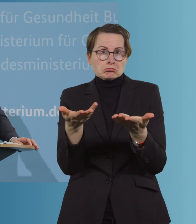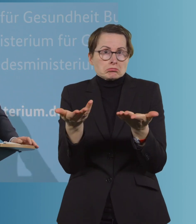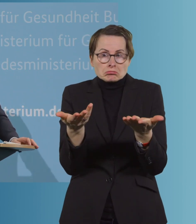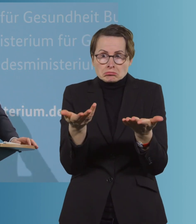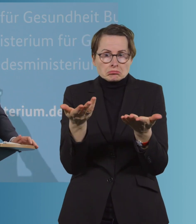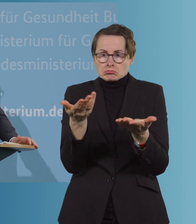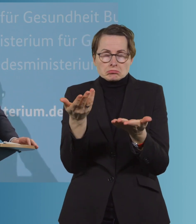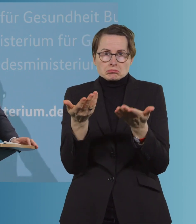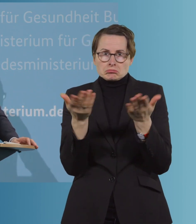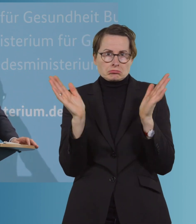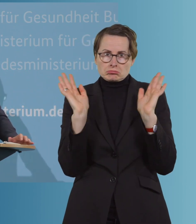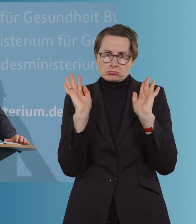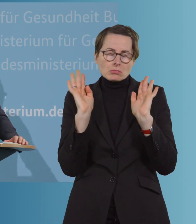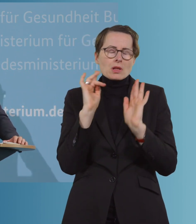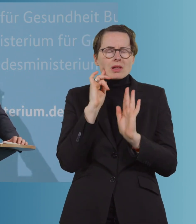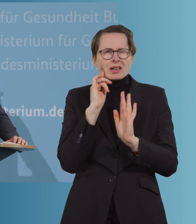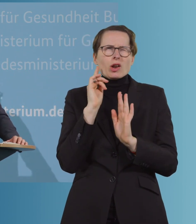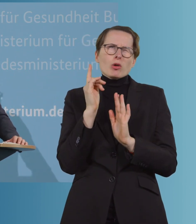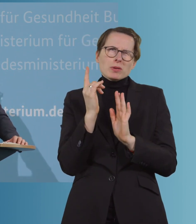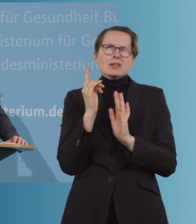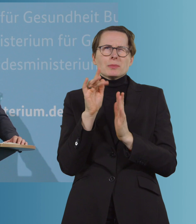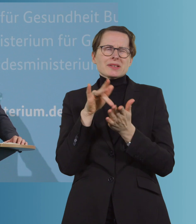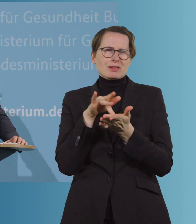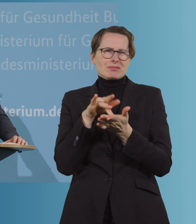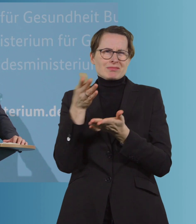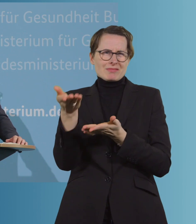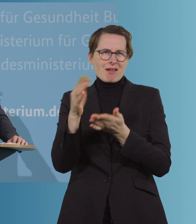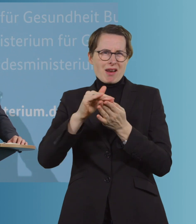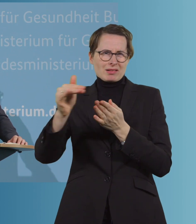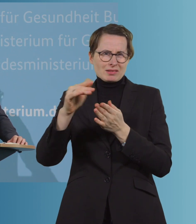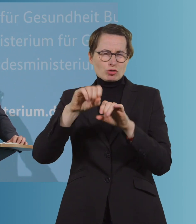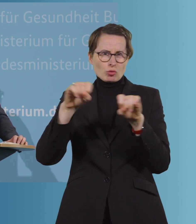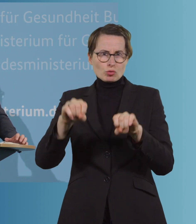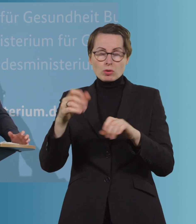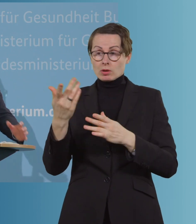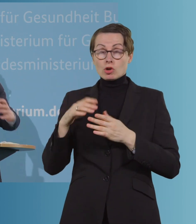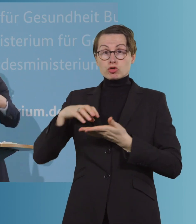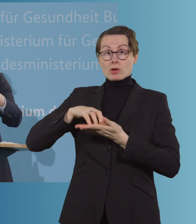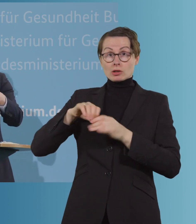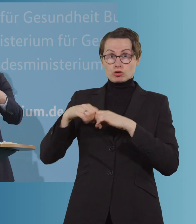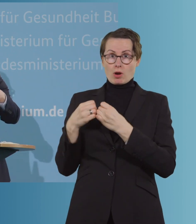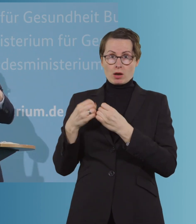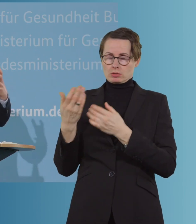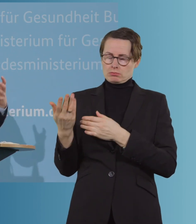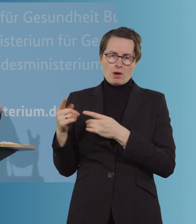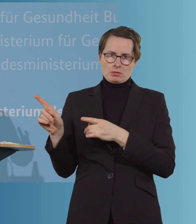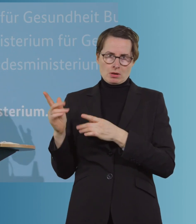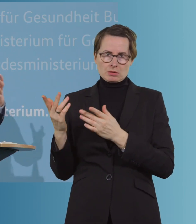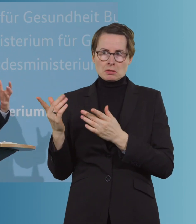Es liegt auch wahrscheinlich ein wenig an der Struktur des Landes. ist im Stadtstaat im Zweifel auch anders aufzulösen. Jetzt auch in der Frage, ob es eine gibt oder möglicherweise auch